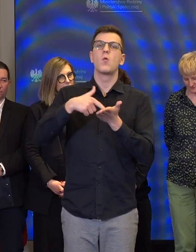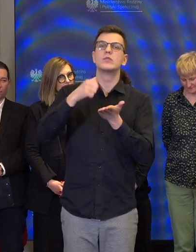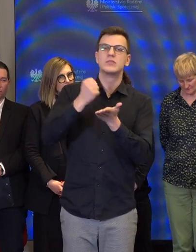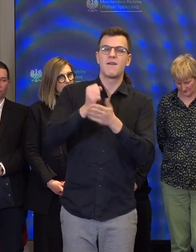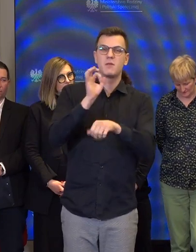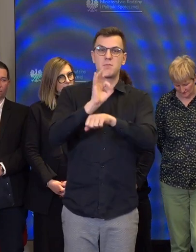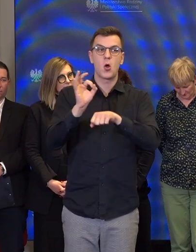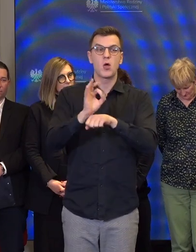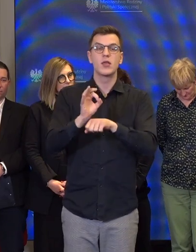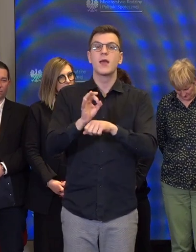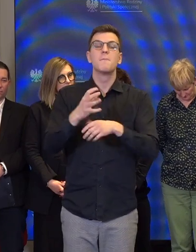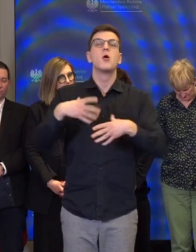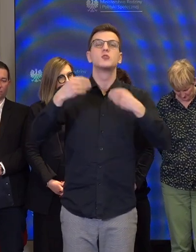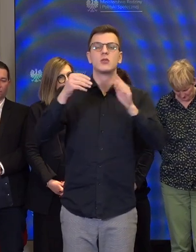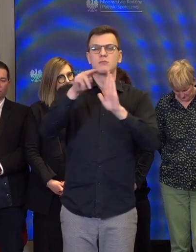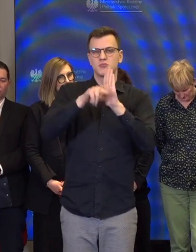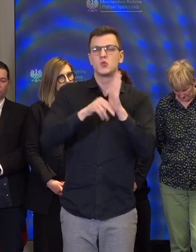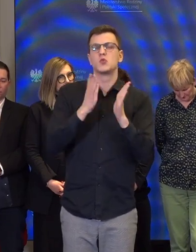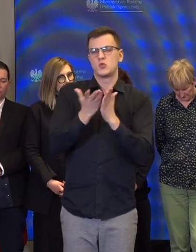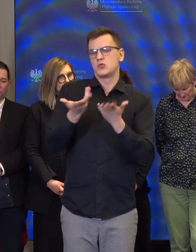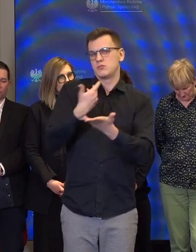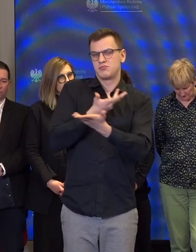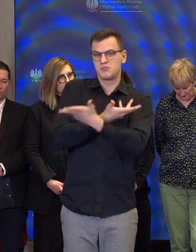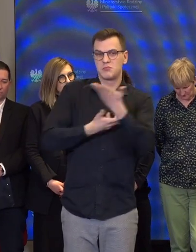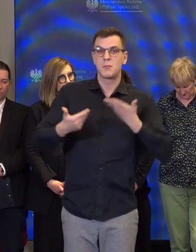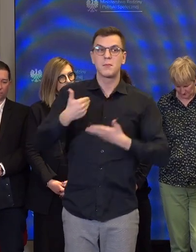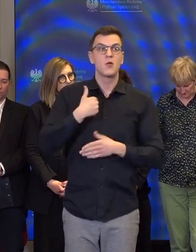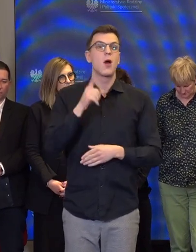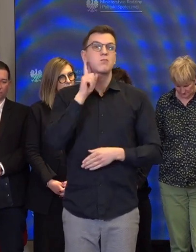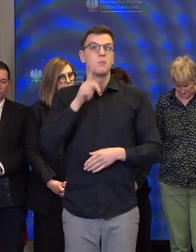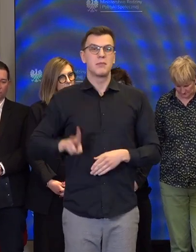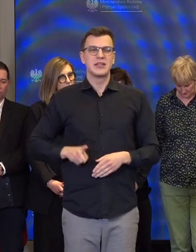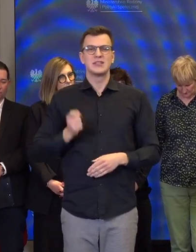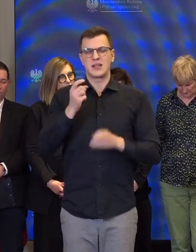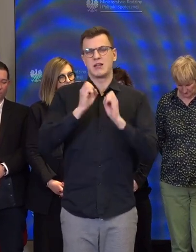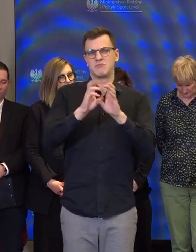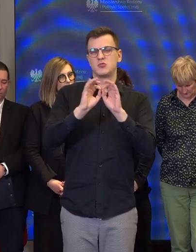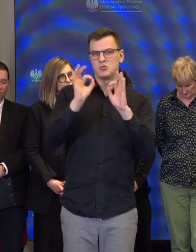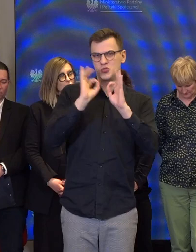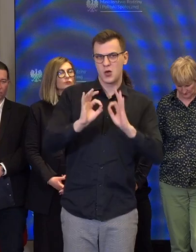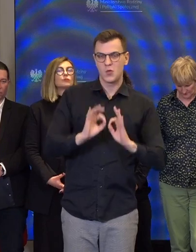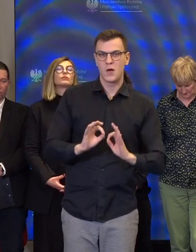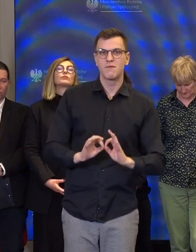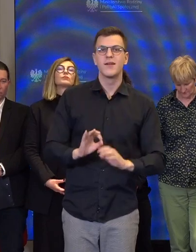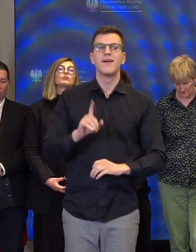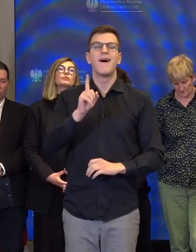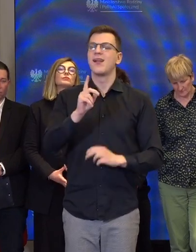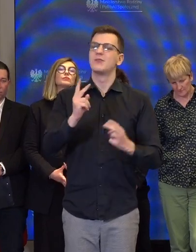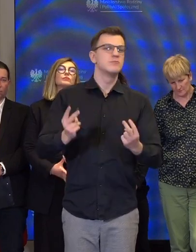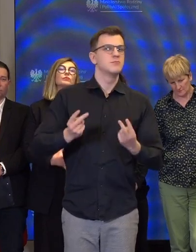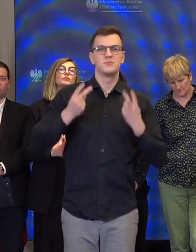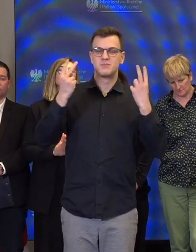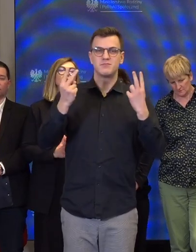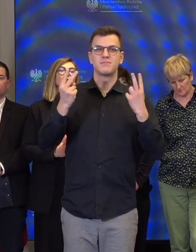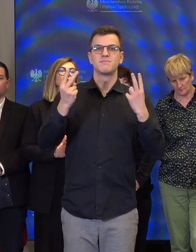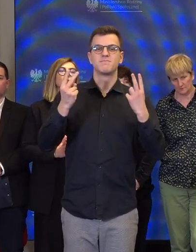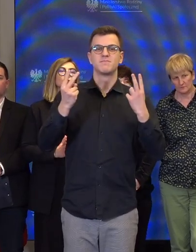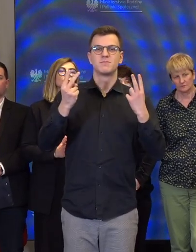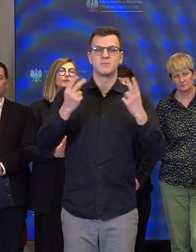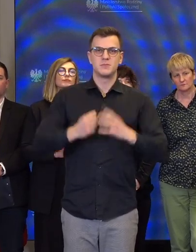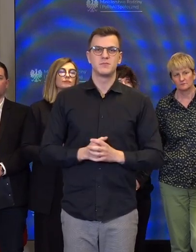omówiliśmy. Pan minister za chwilę przedstawi szczegóły, ale przede wszystkim najważniejszy jest